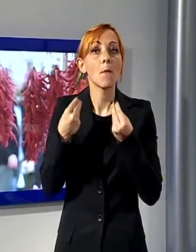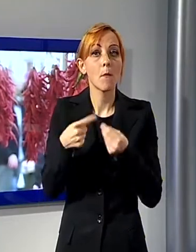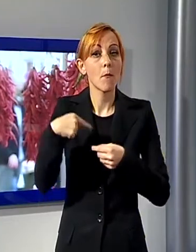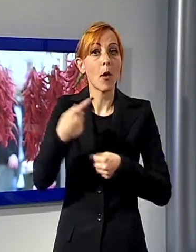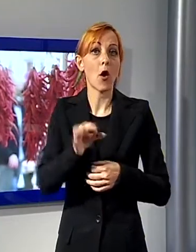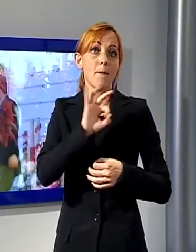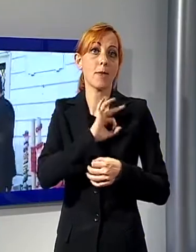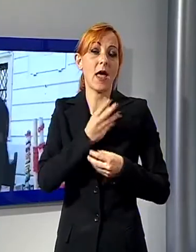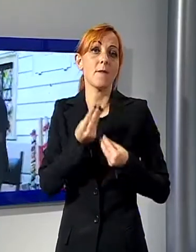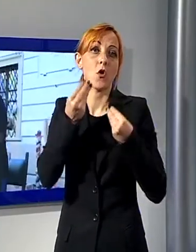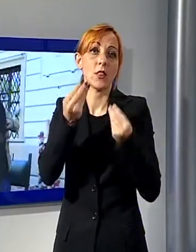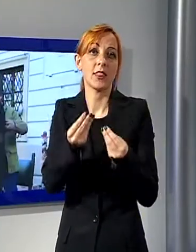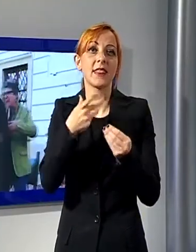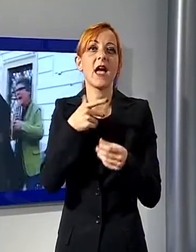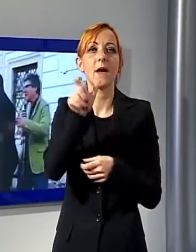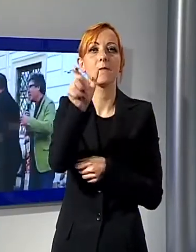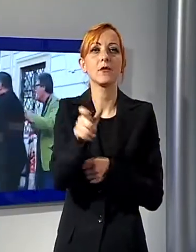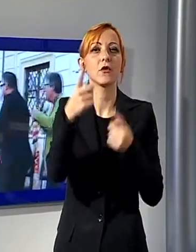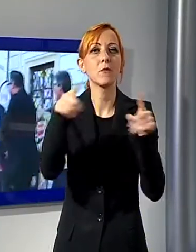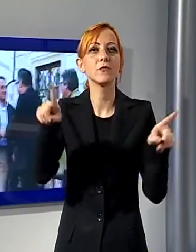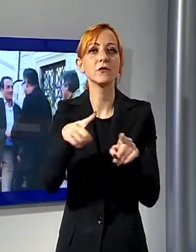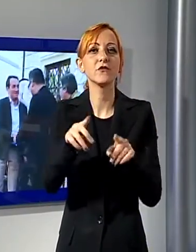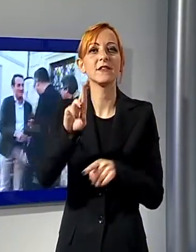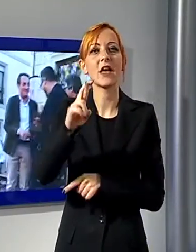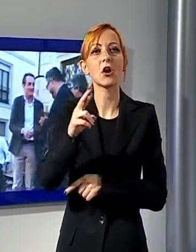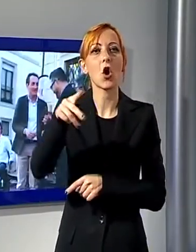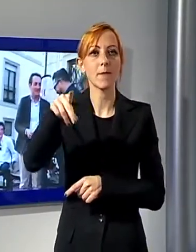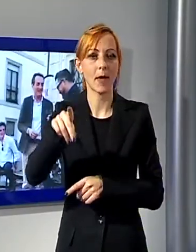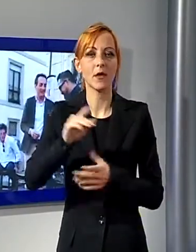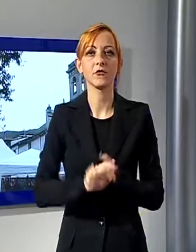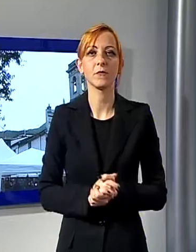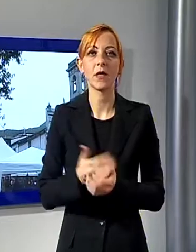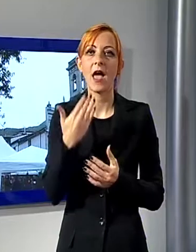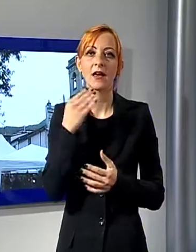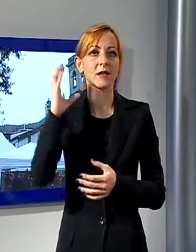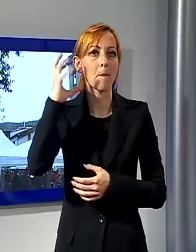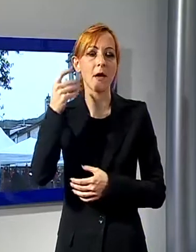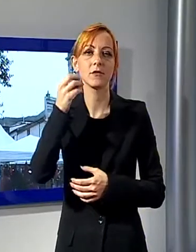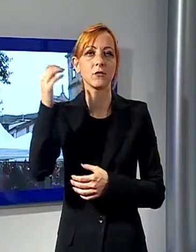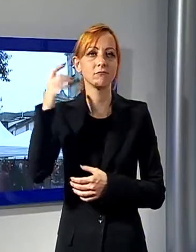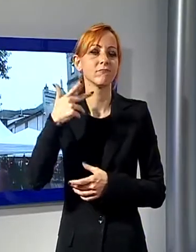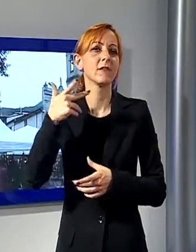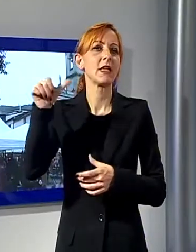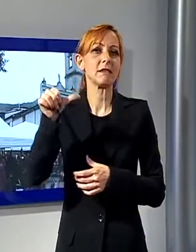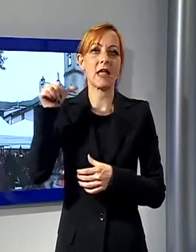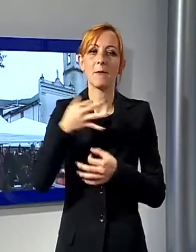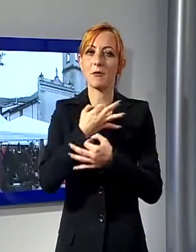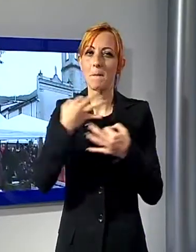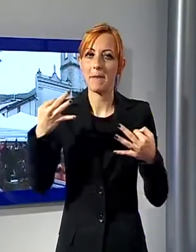'anno al musicista Roy Paci. Graziata dal meteo che non ha sciupato la giornata di apertura di sabato, la Festa Pic di Camaiore